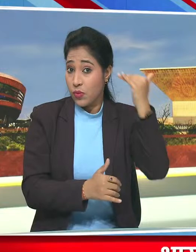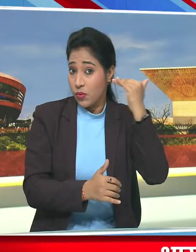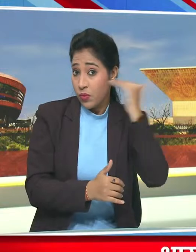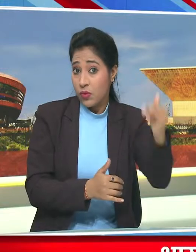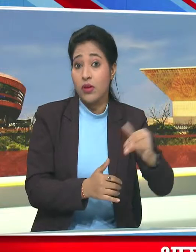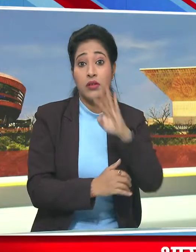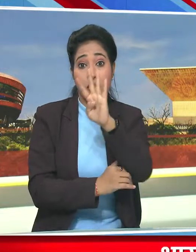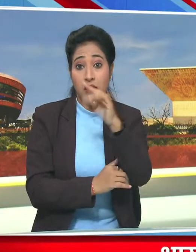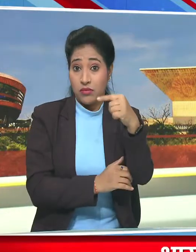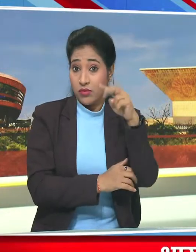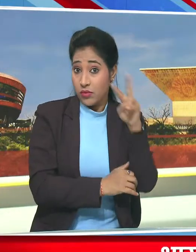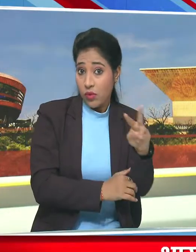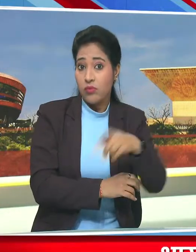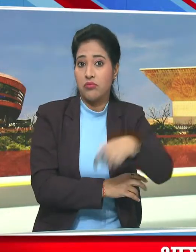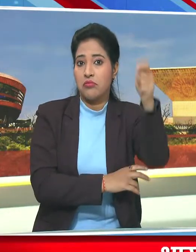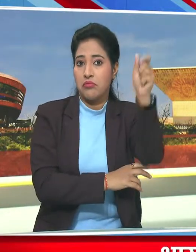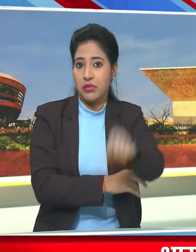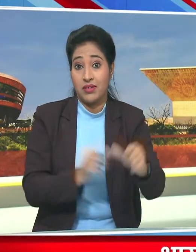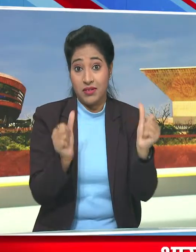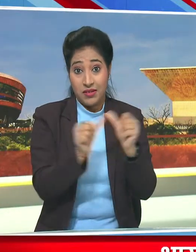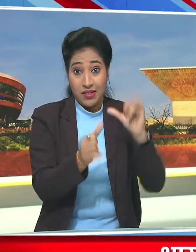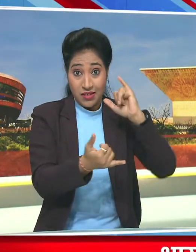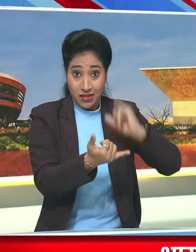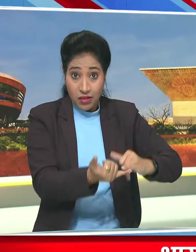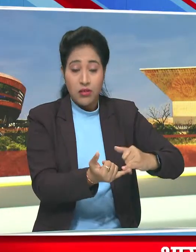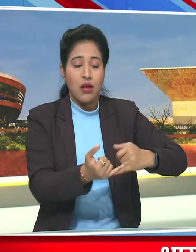शिकस्त अरिजी स्तिंग ने लगाई है ट्रिक